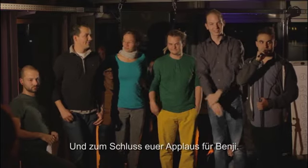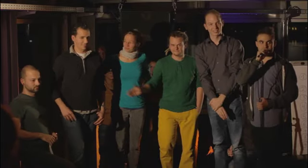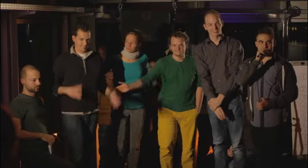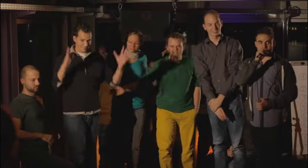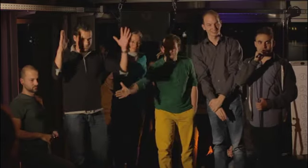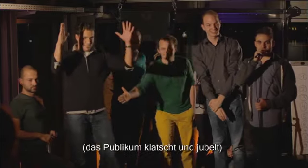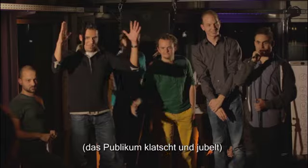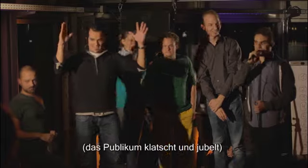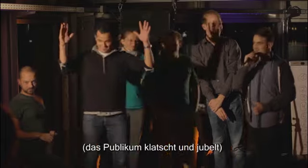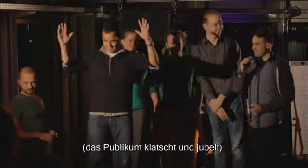hebt die Arme.